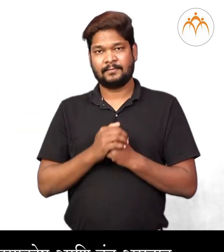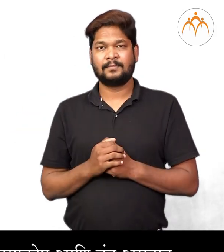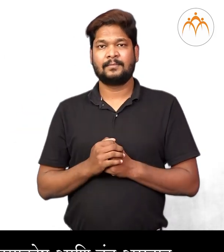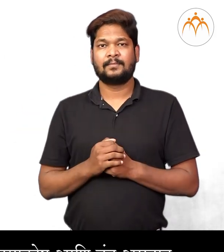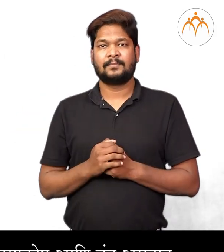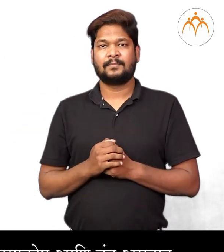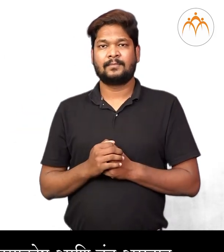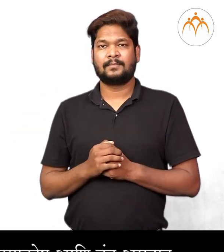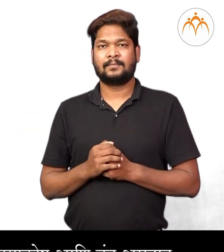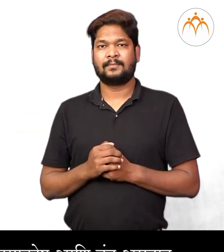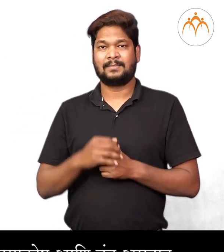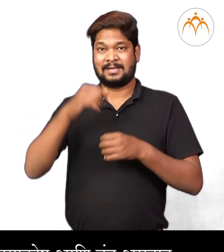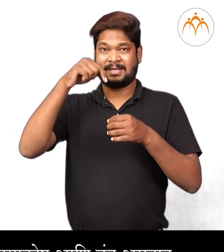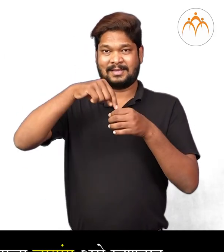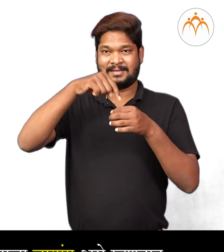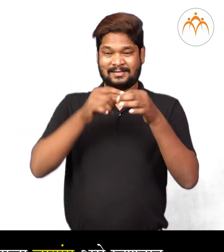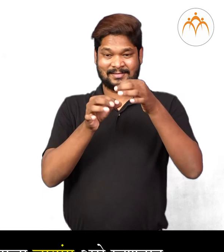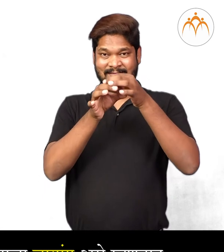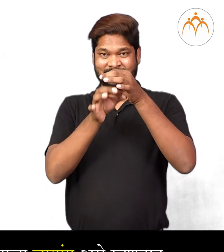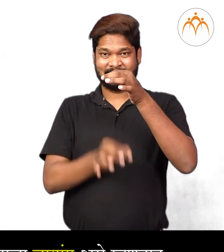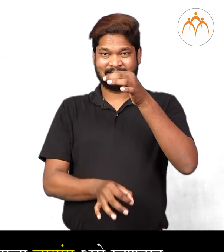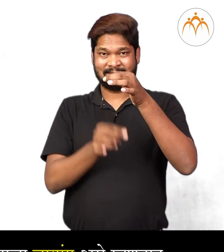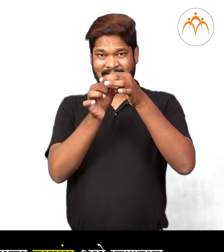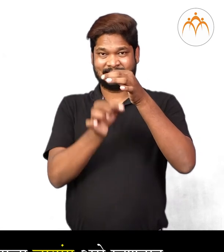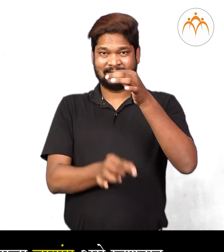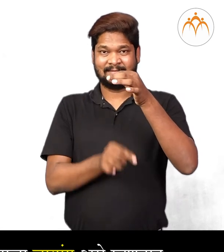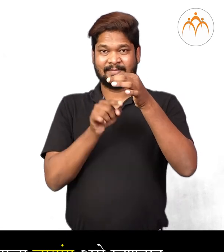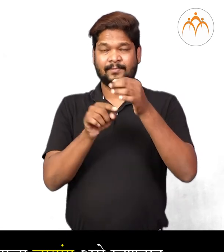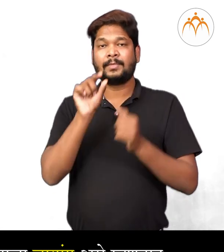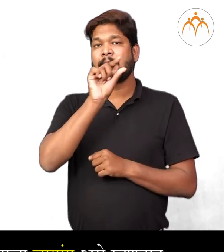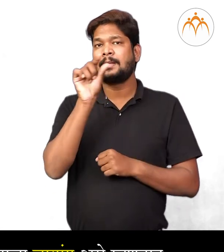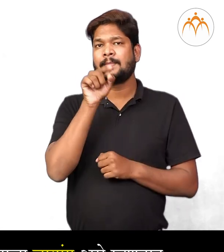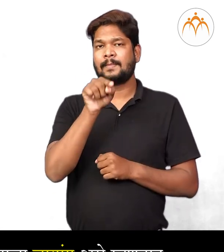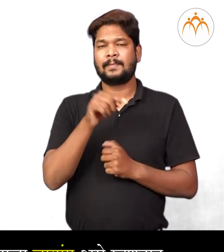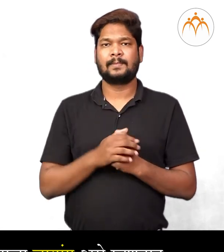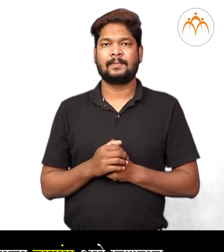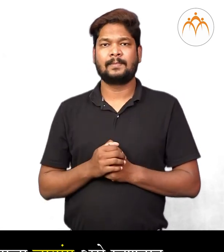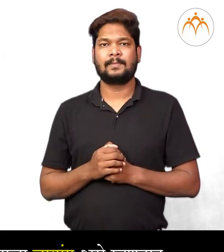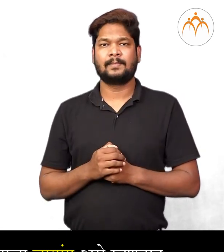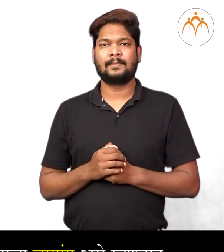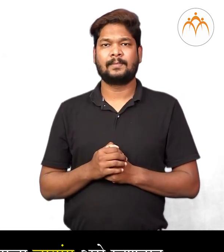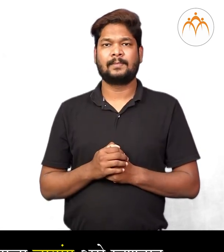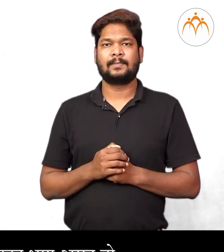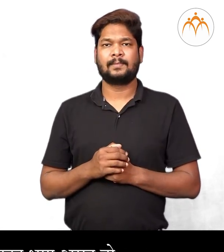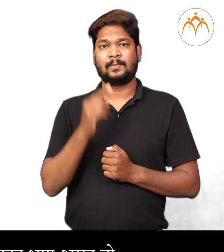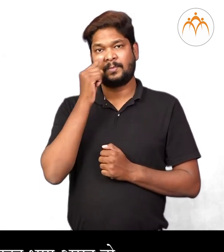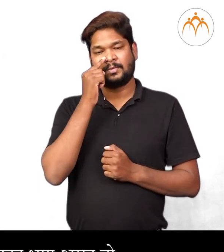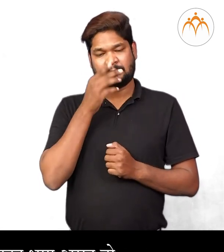वरुन्त अस्तत फुलाचा सगयात आतल्या भागाला जायांग असे मन्टात।